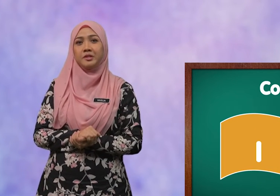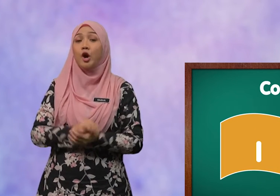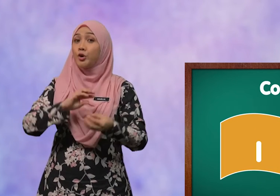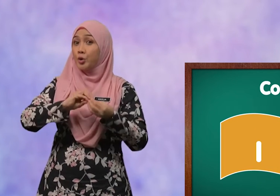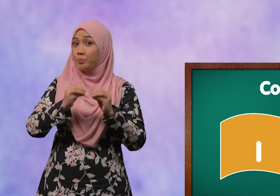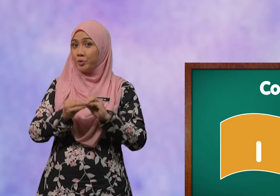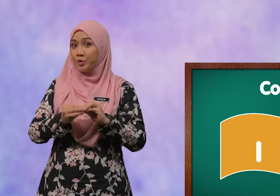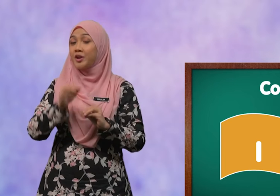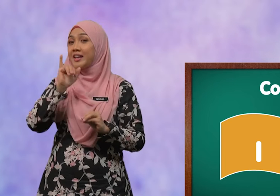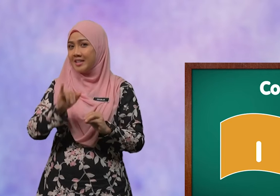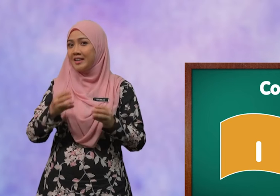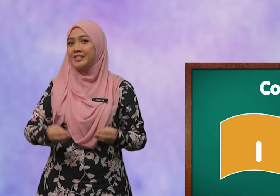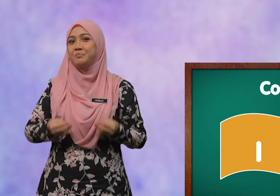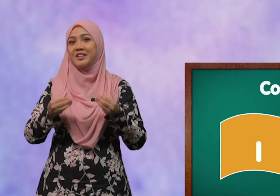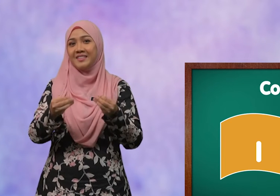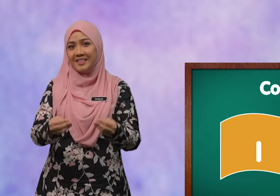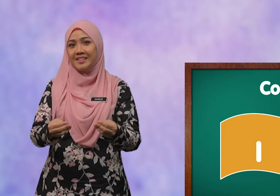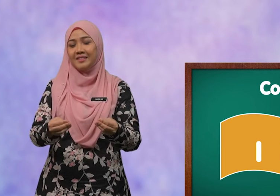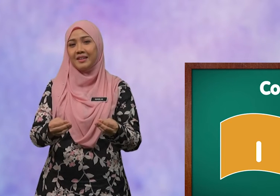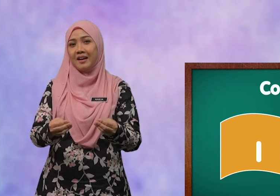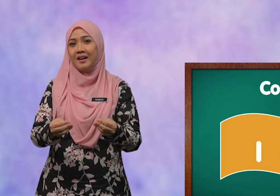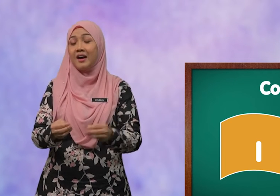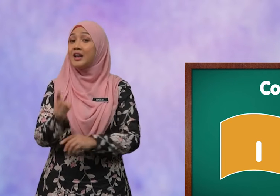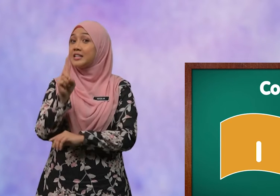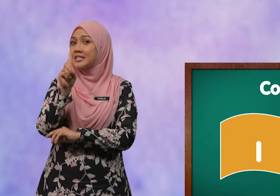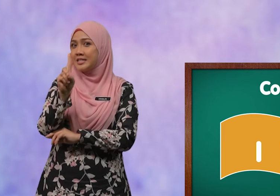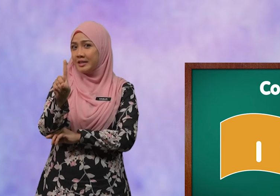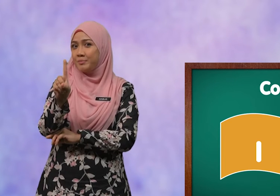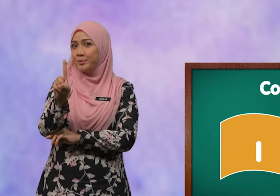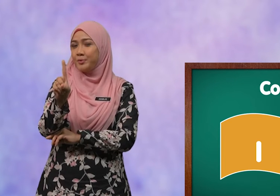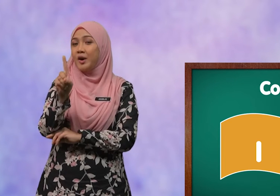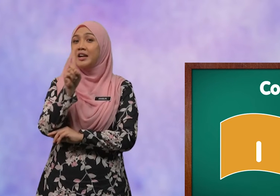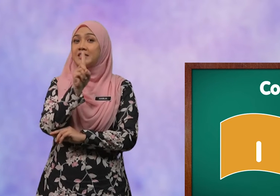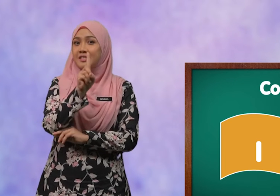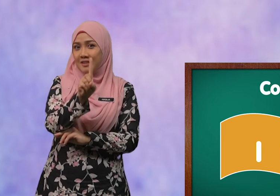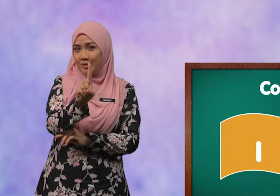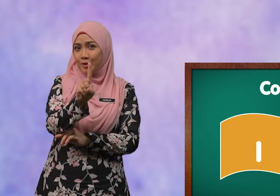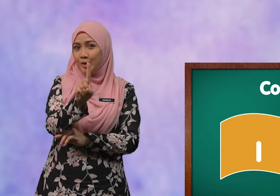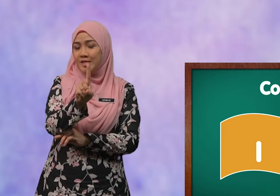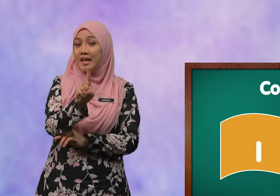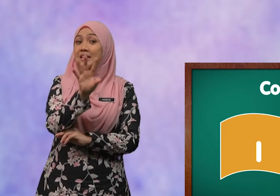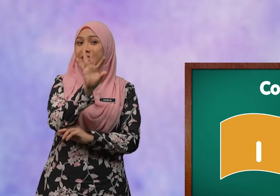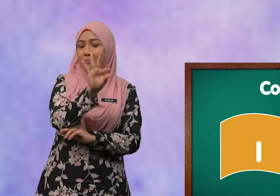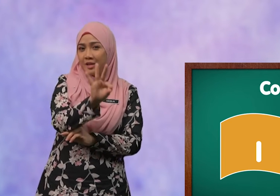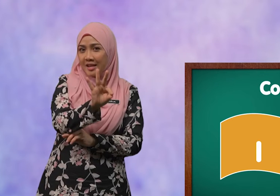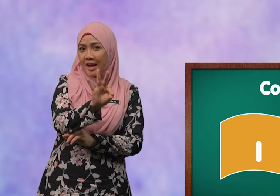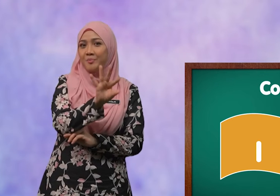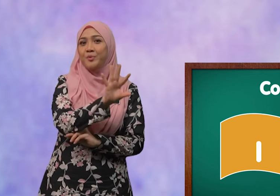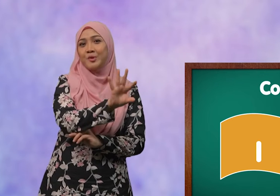Nombor yang diberi ialah 1199.